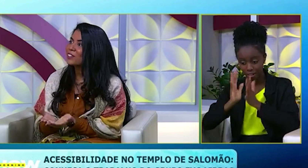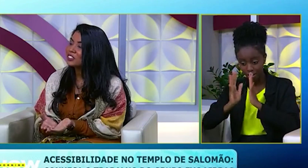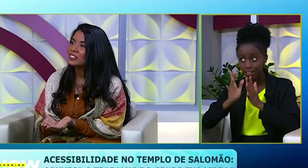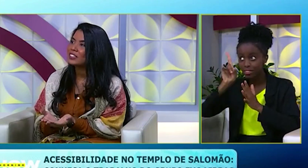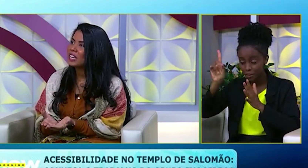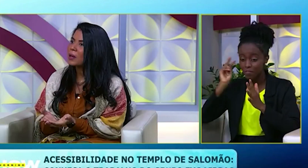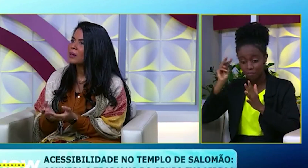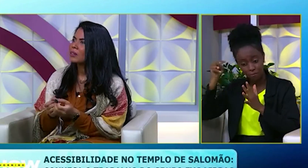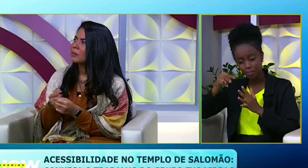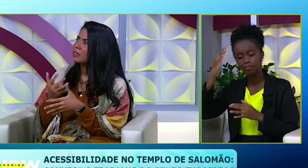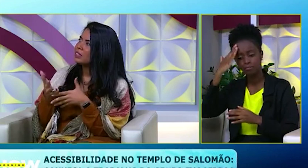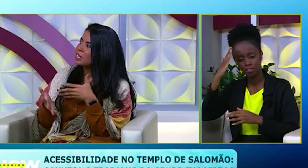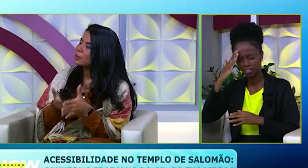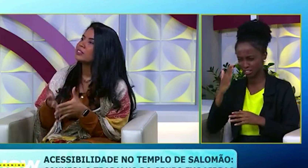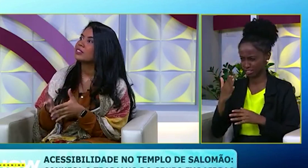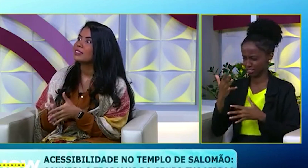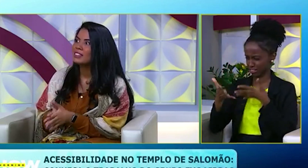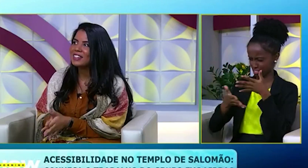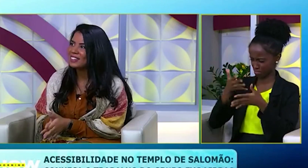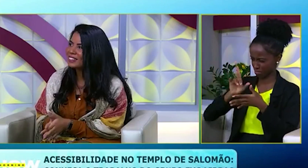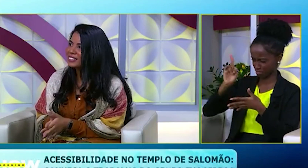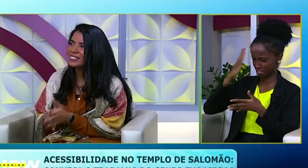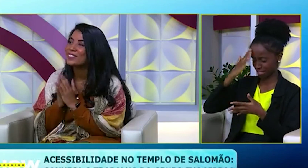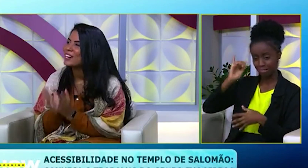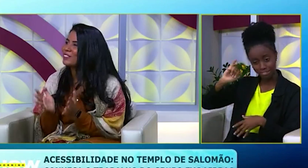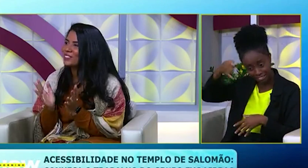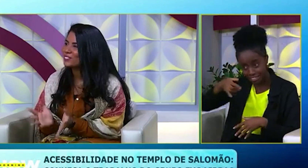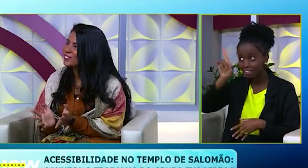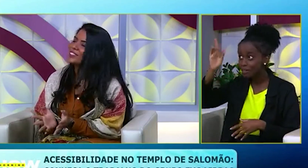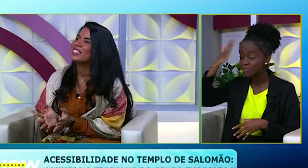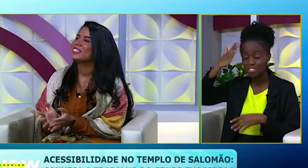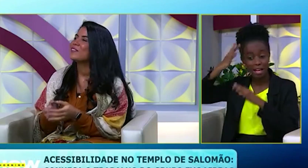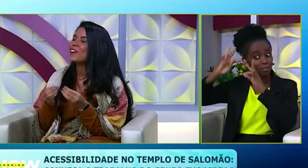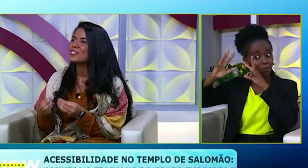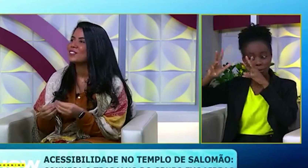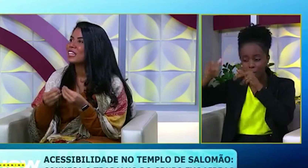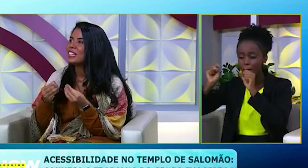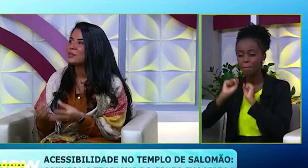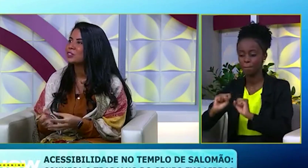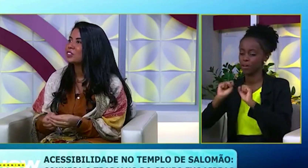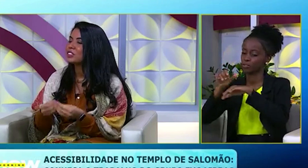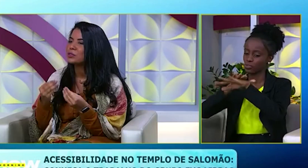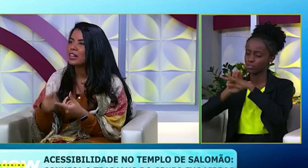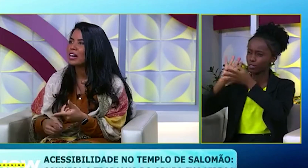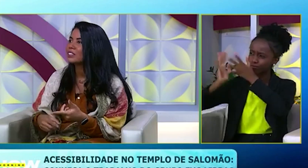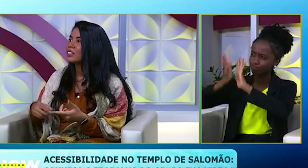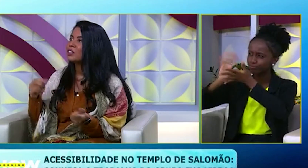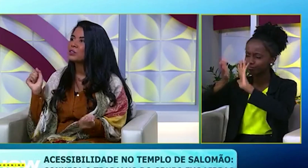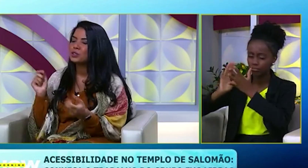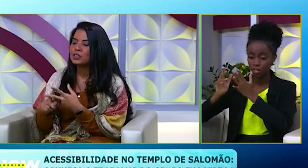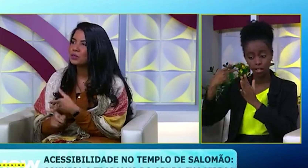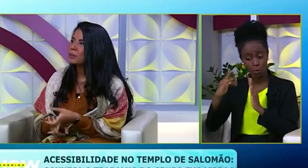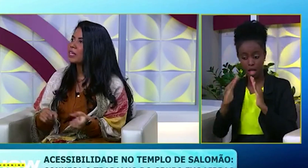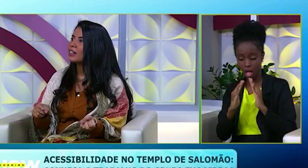Deus vai te entender. Mas em libras? Sim! Deus sabe de tudo. Você pode conversar em libras com Deus na sua casa,